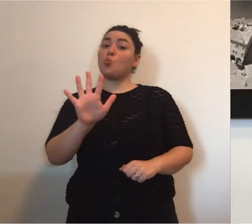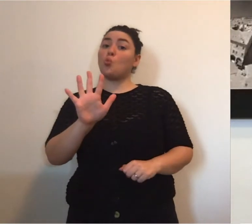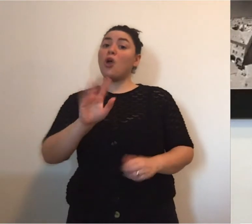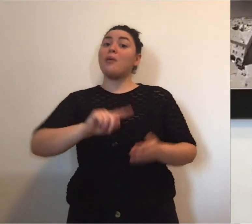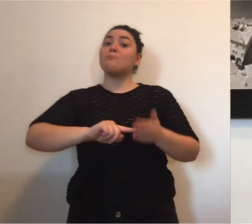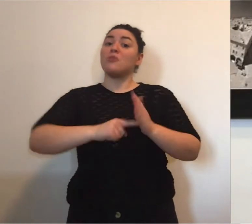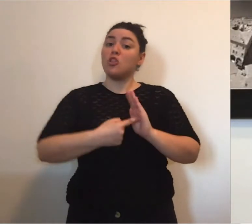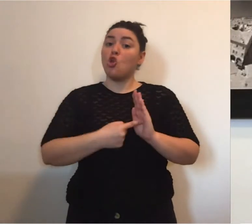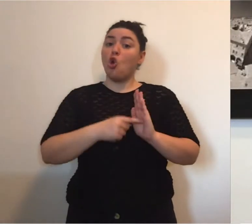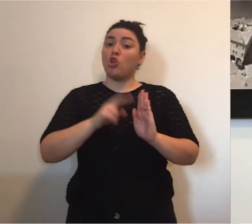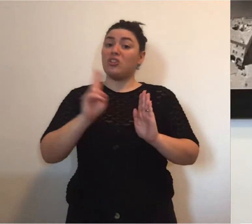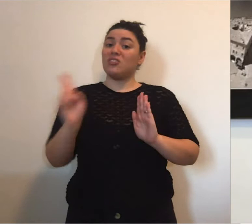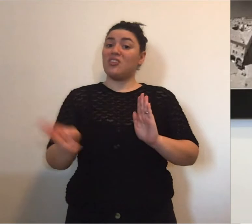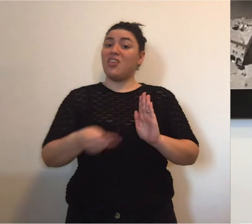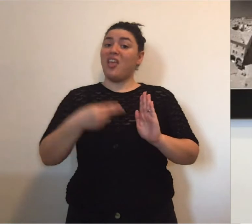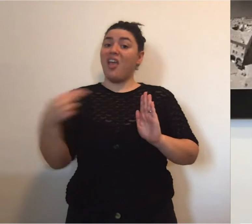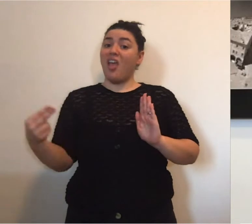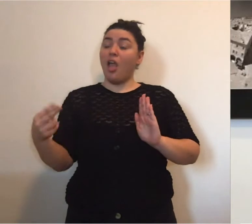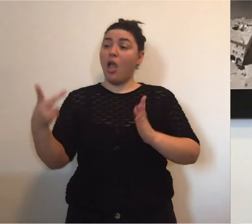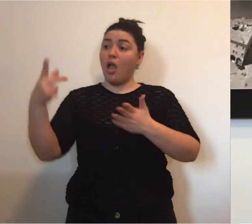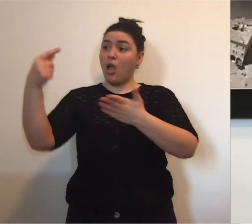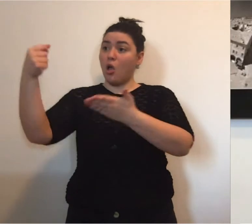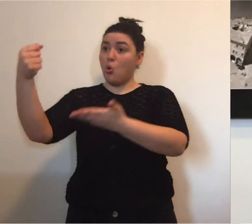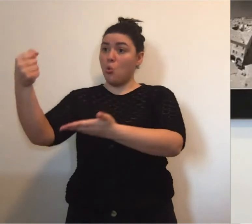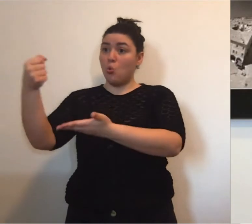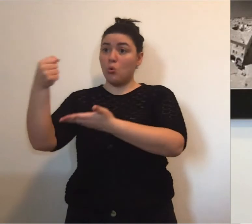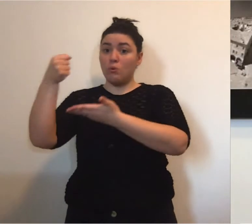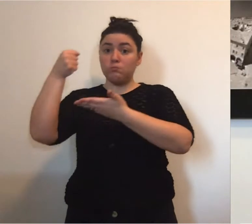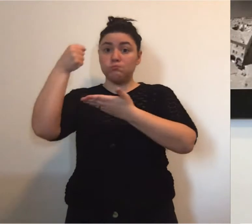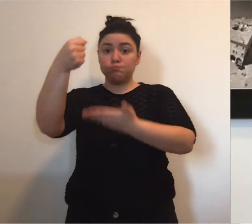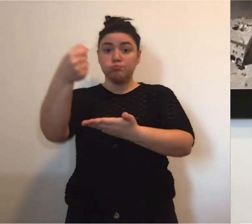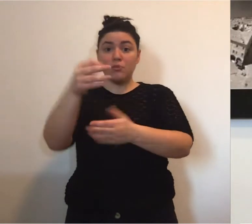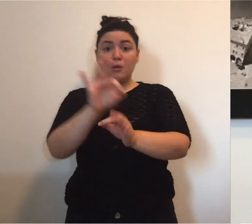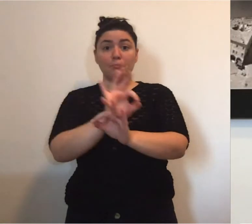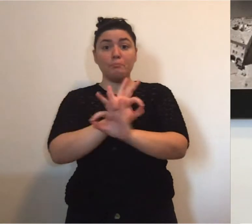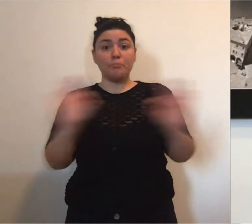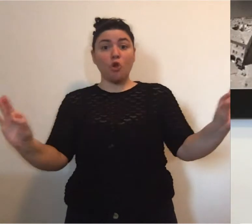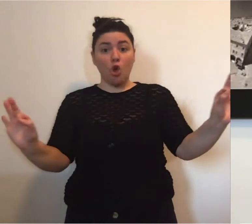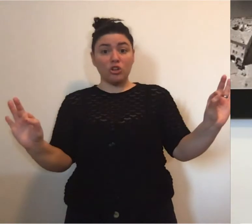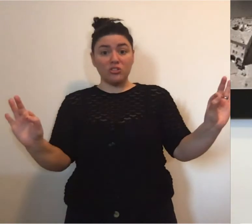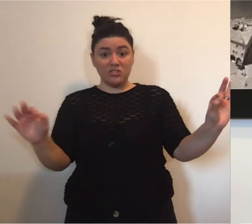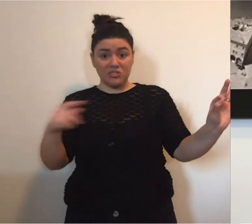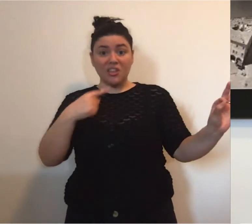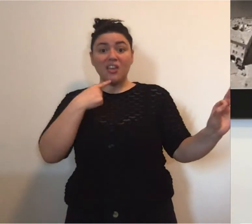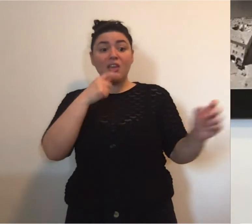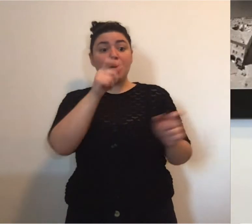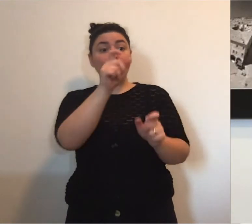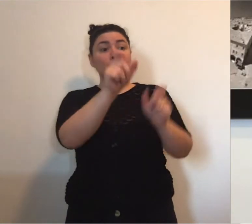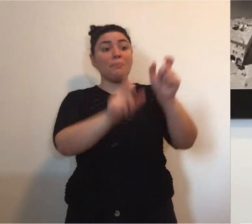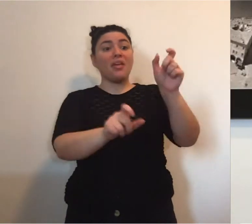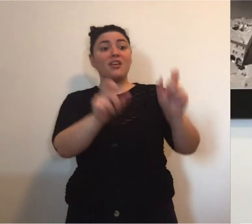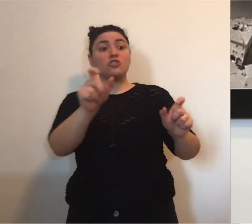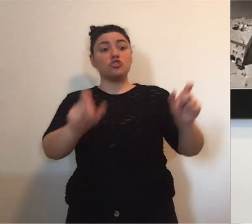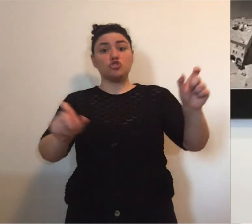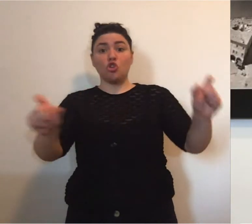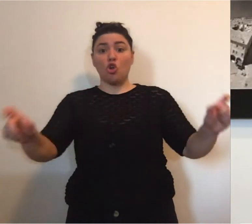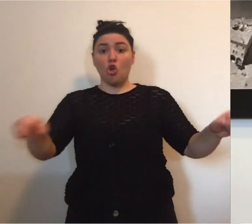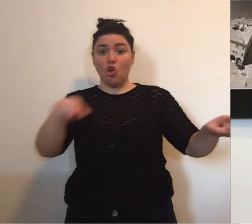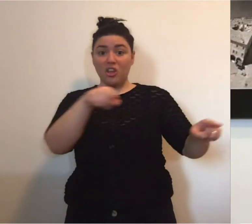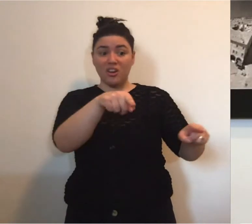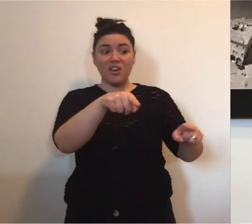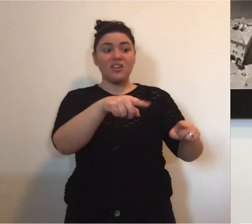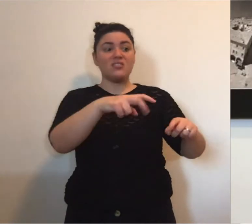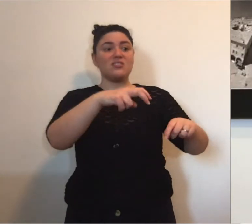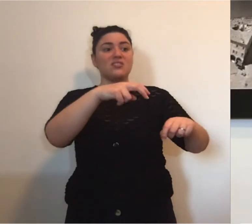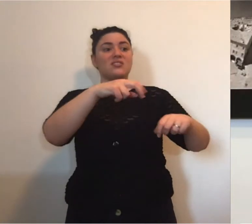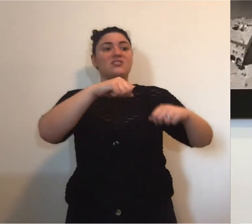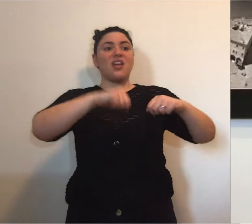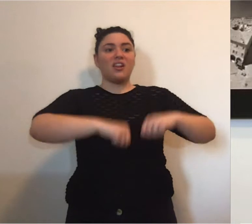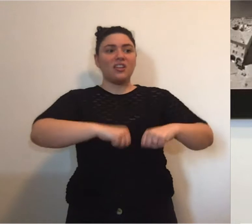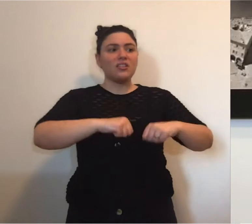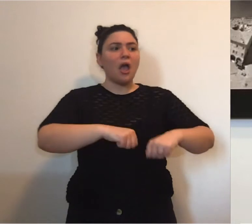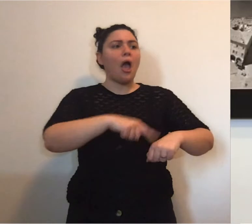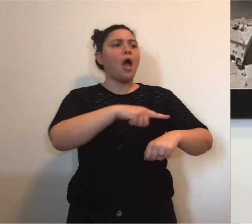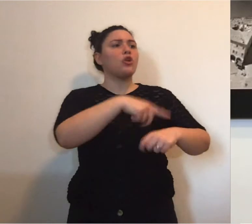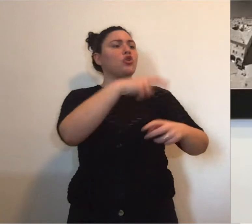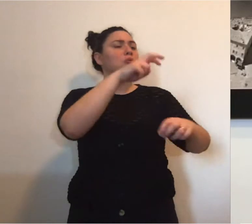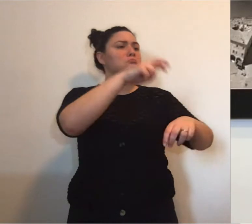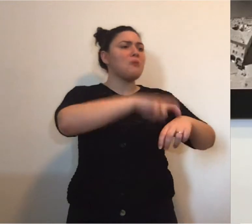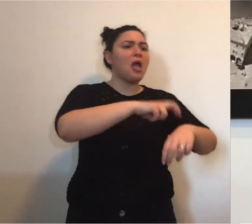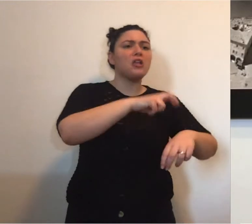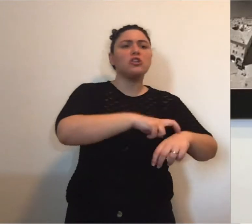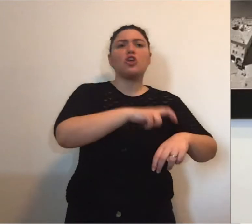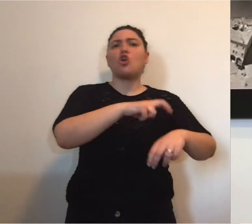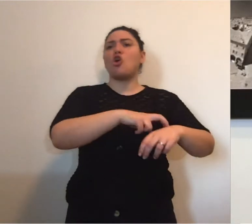hanno sbloccato 65 milioni di euro, che il personale